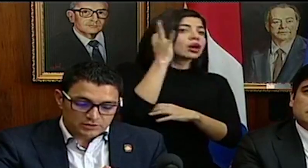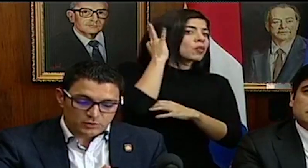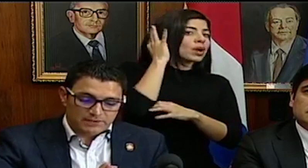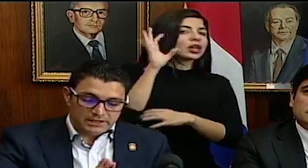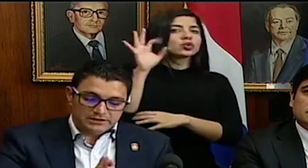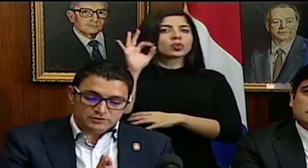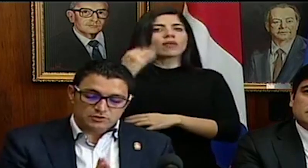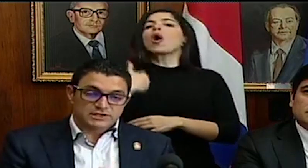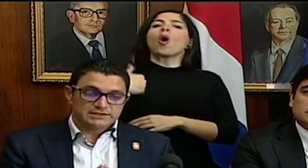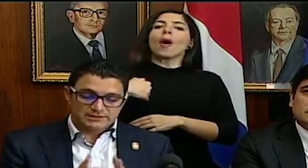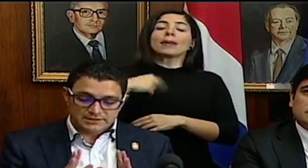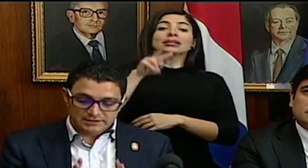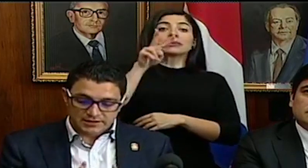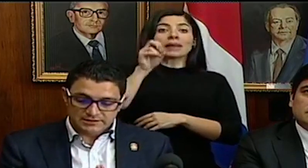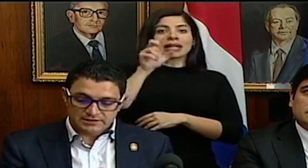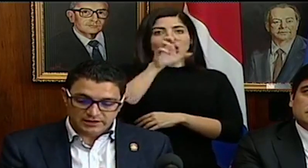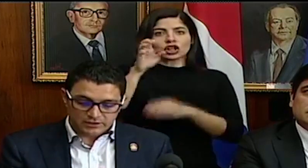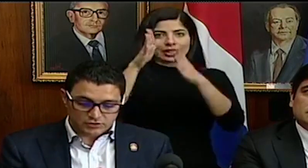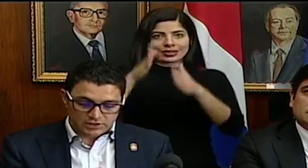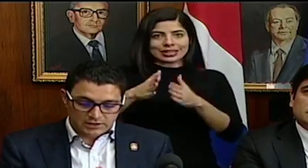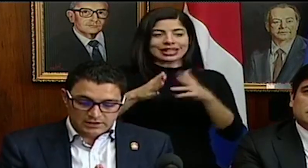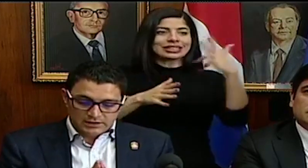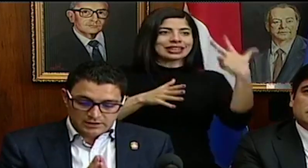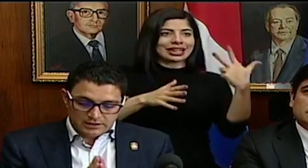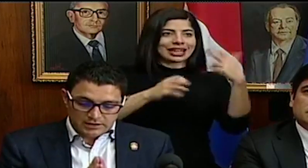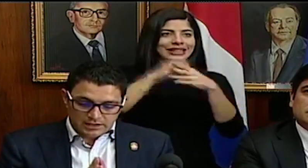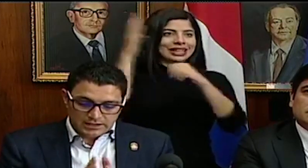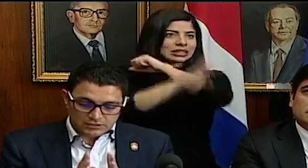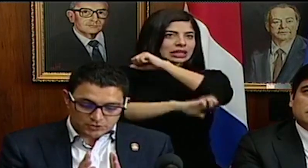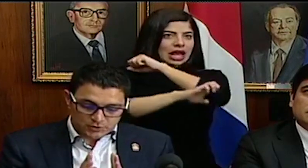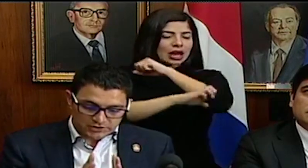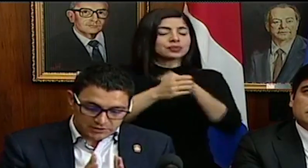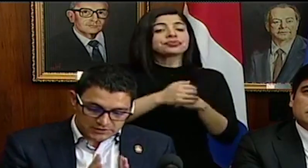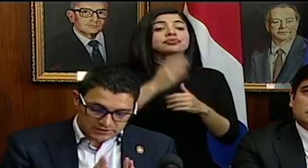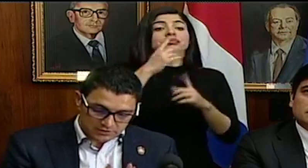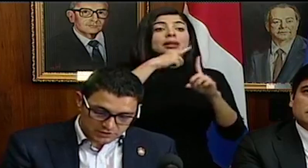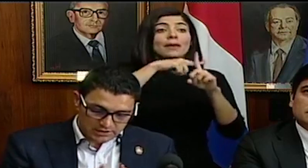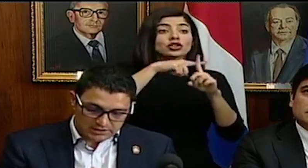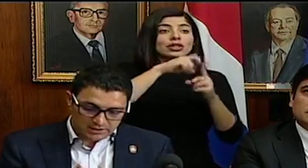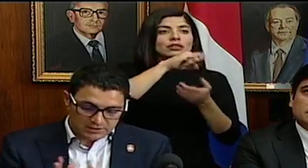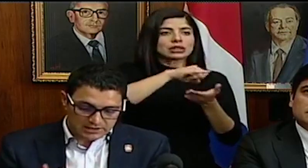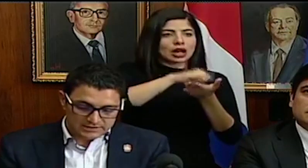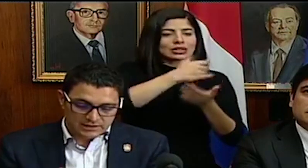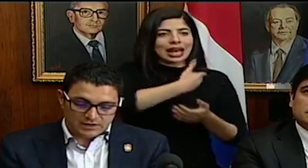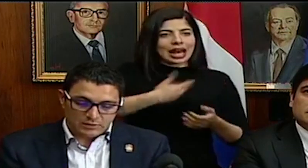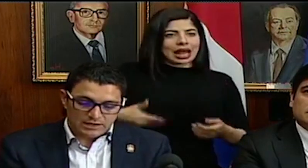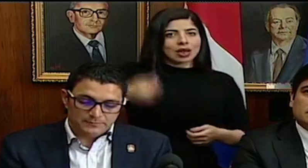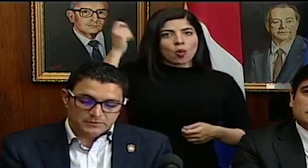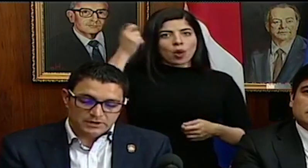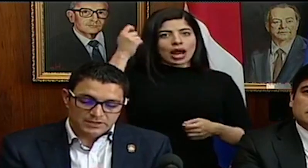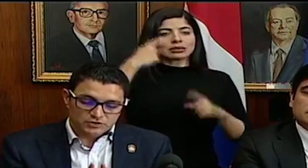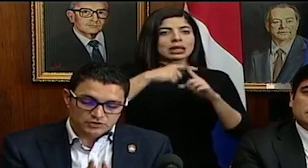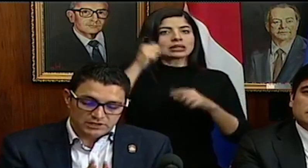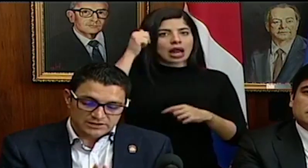hombres, de los cuales 20 son costarricenses. Hay 3 extranjeros. Hay casos positivos en San José, en Heredia, en Guanacaste, en Alajuela.